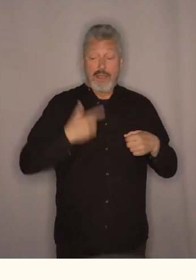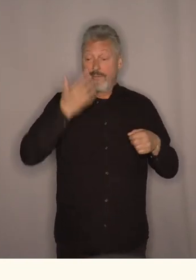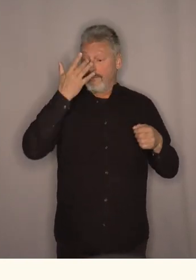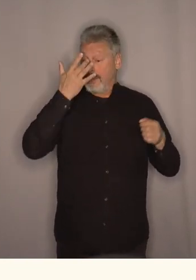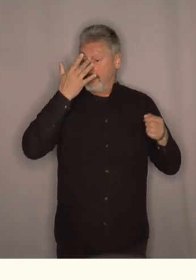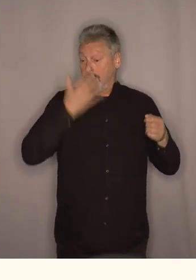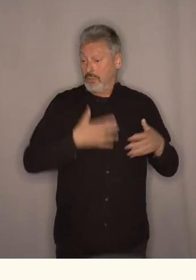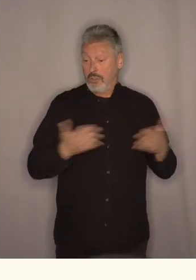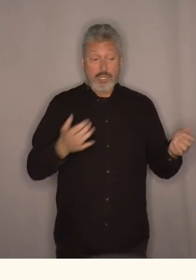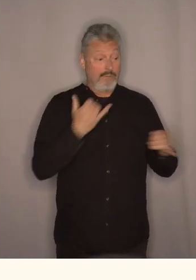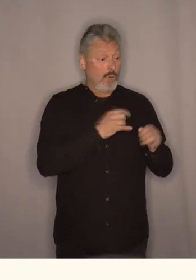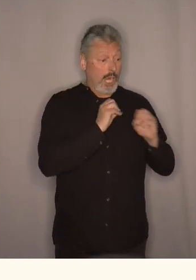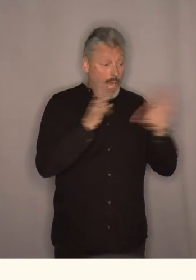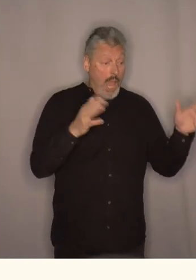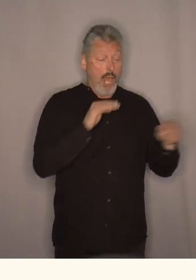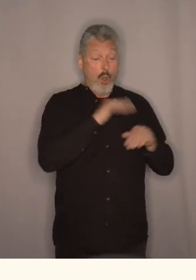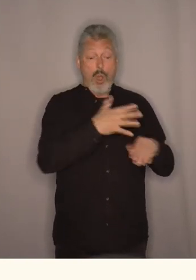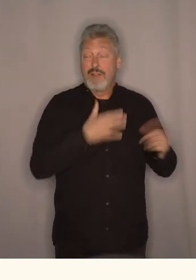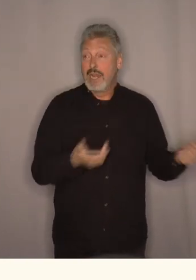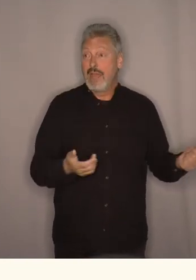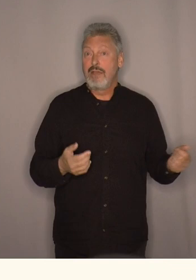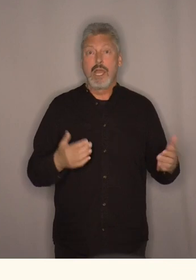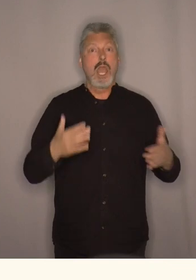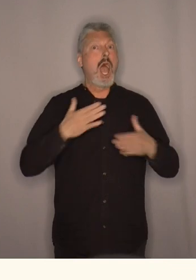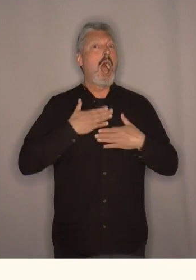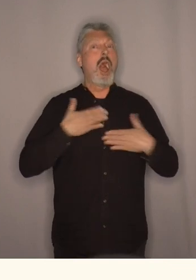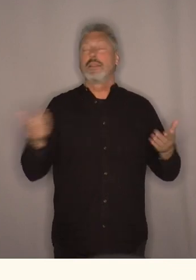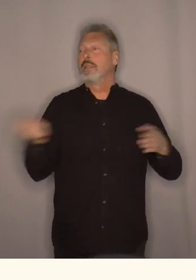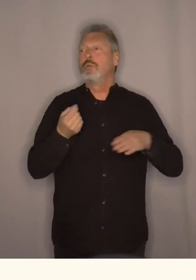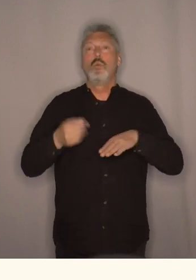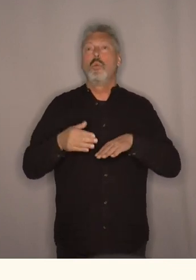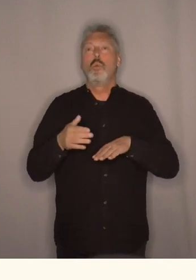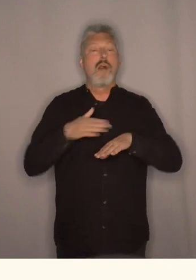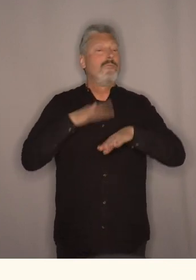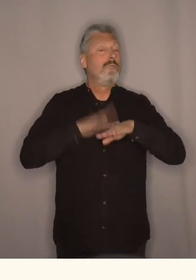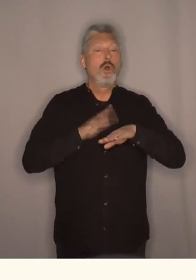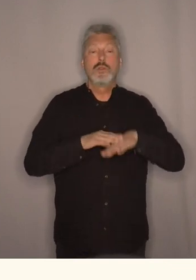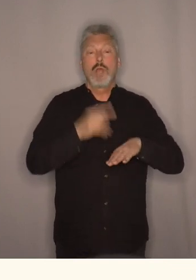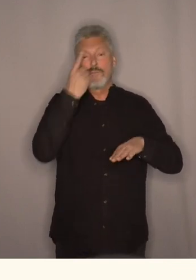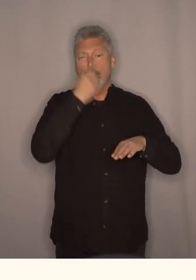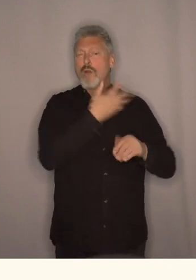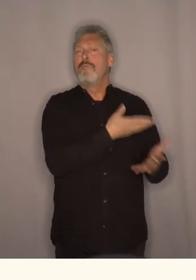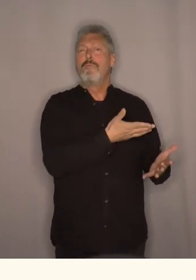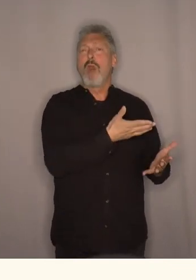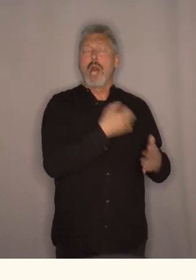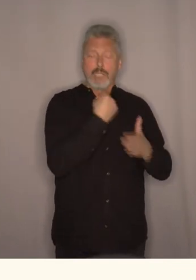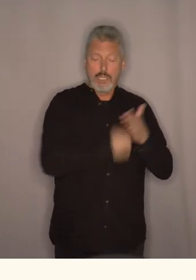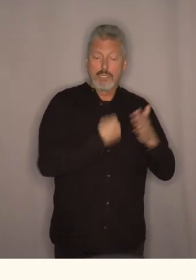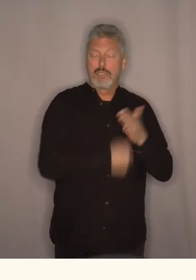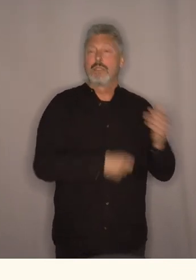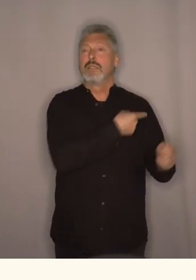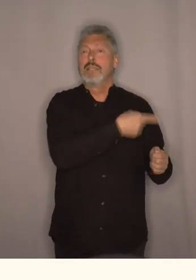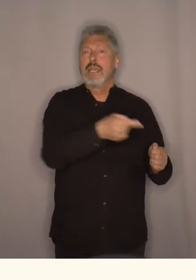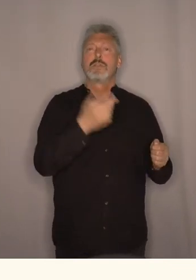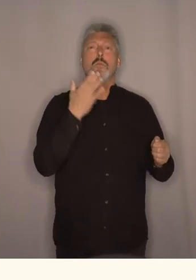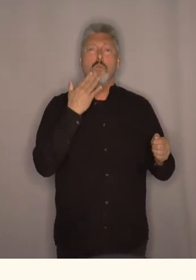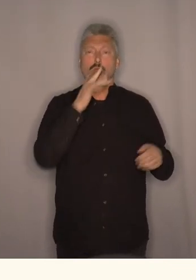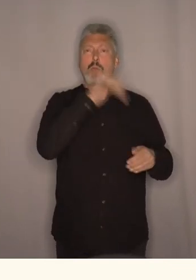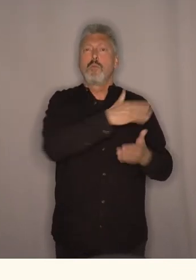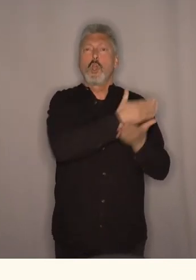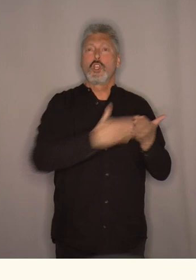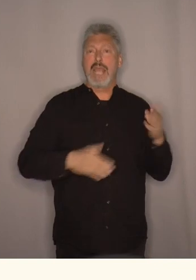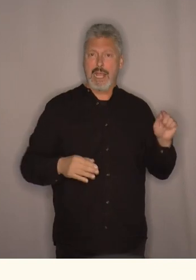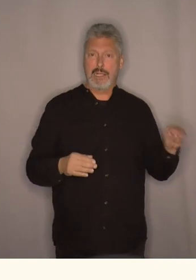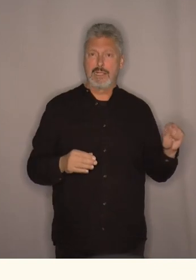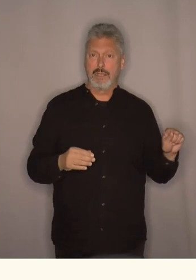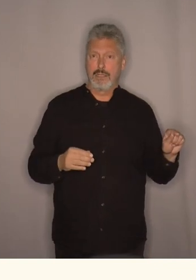ikke hvordan de levde livene sine. Jeg skjønte at jeg hadde ikke noen forutsetninger for å forstå hva de sto i. De som bodde i denne bydelen